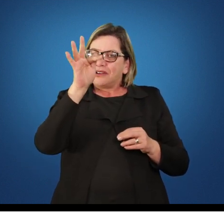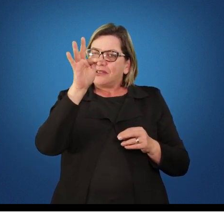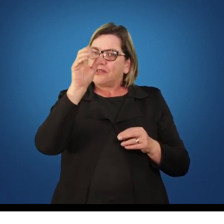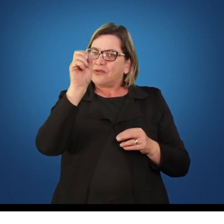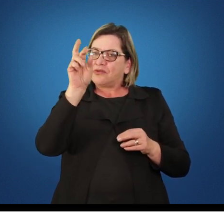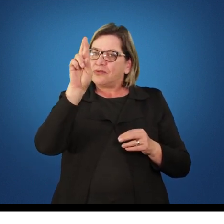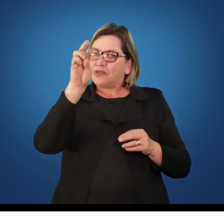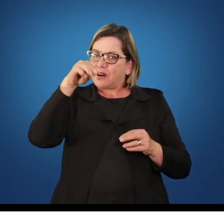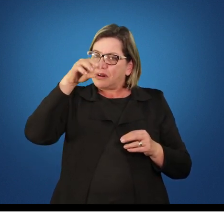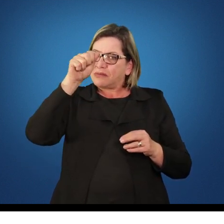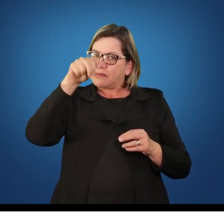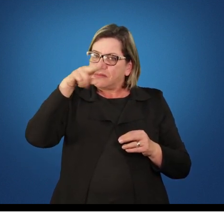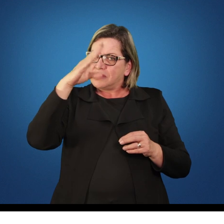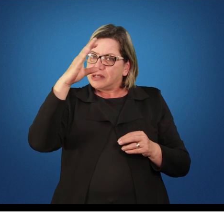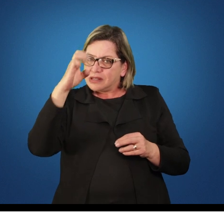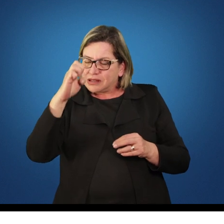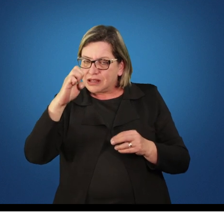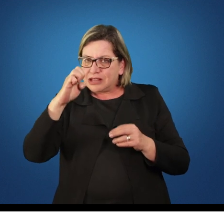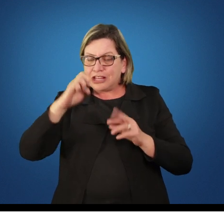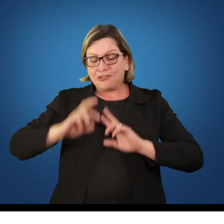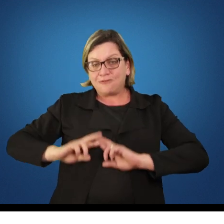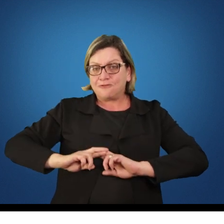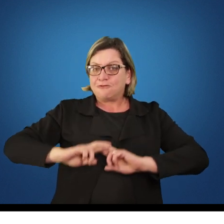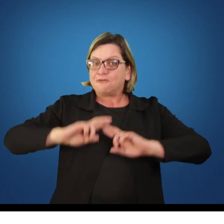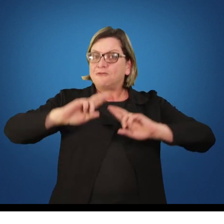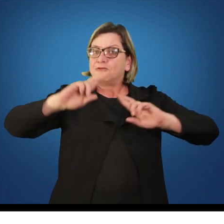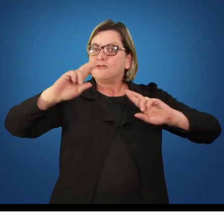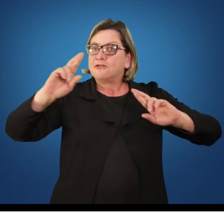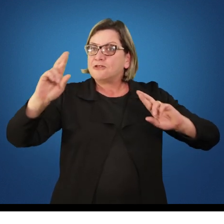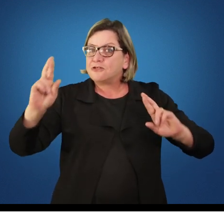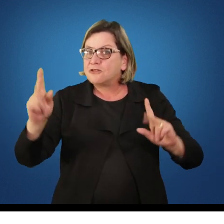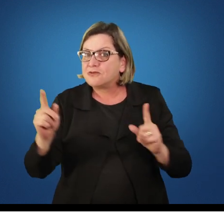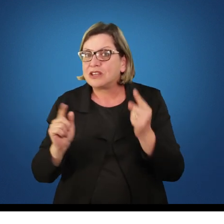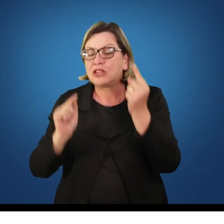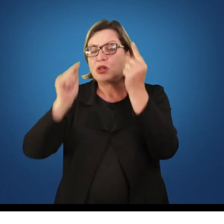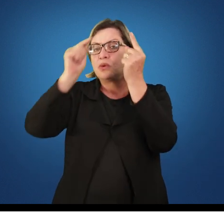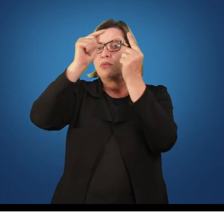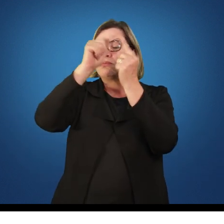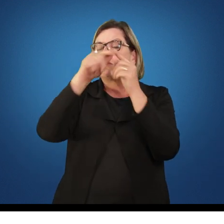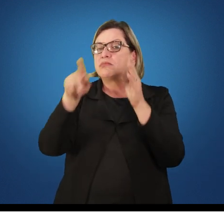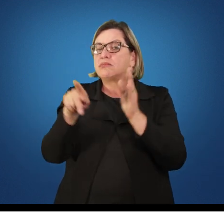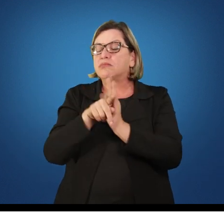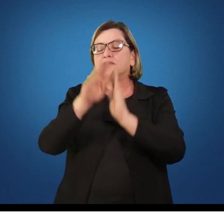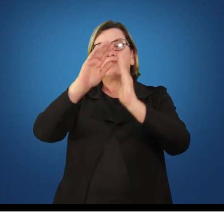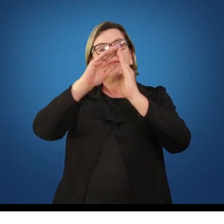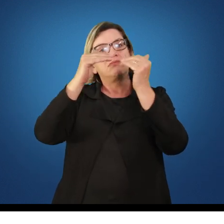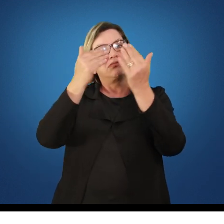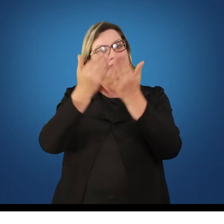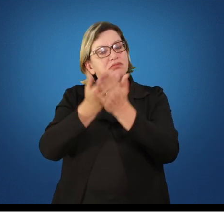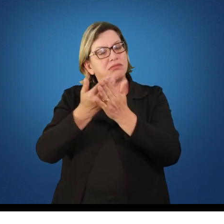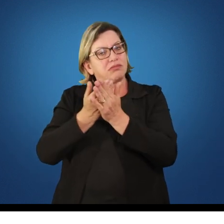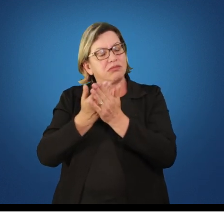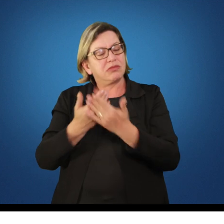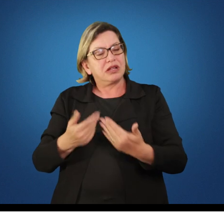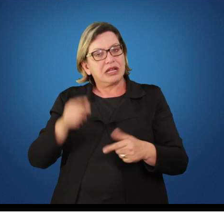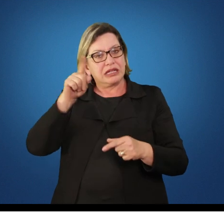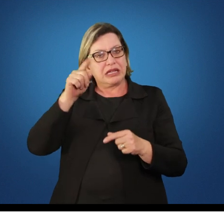Fugindo completamente do objetivo que é a escola, do objetivo que é a inclusão da escola